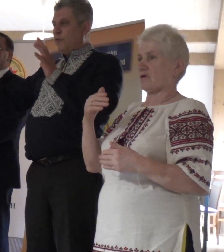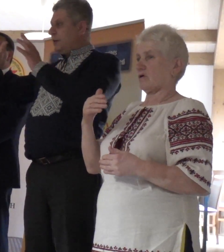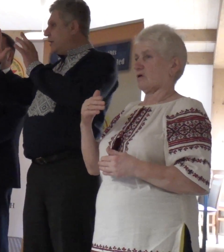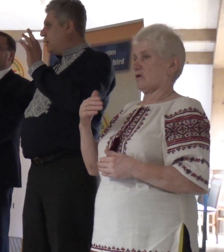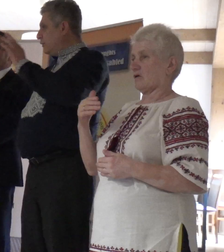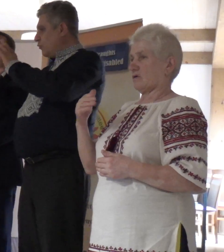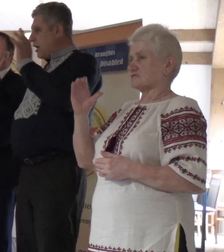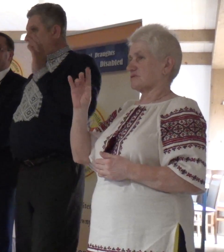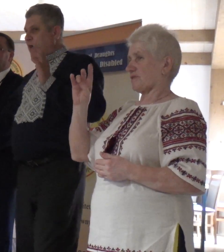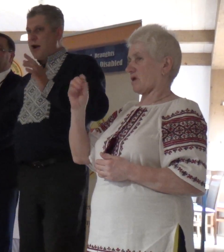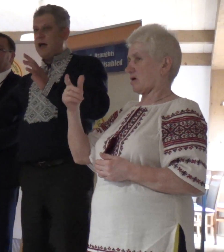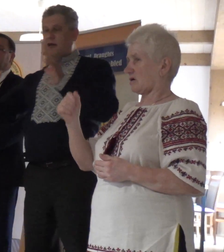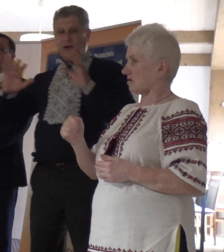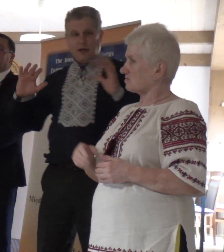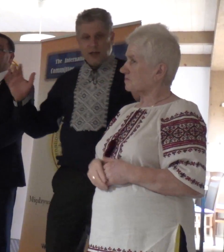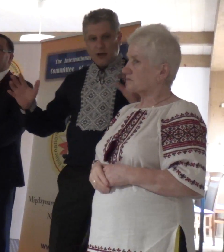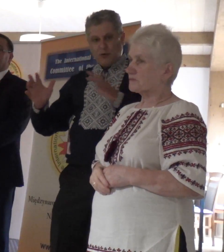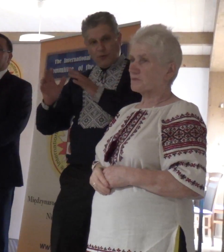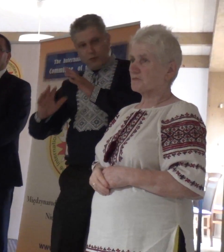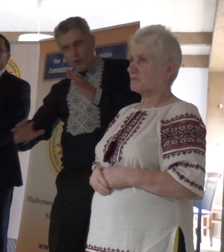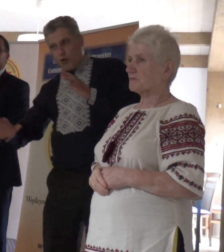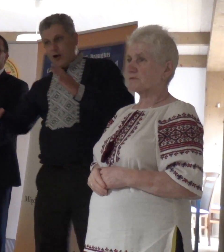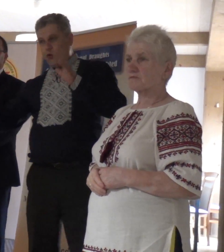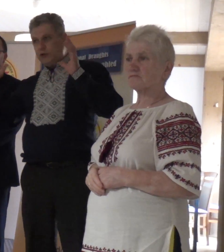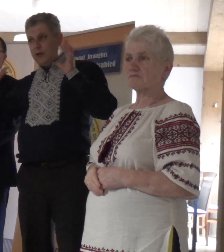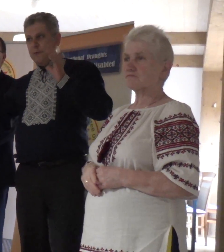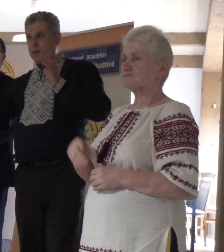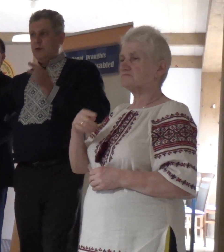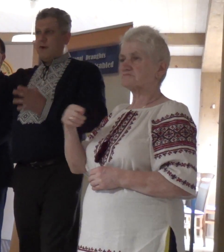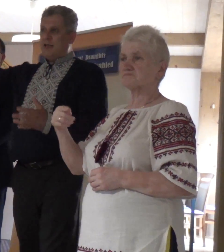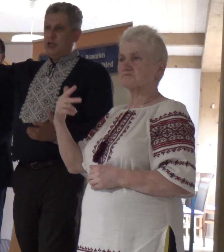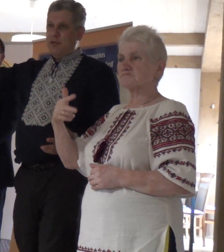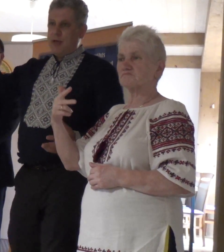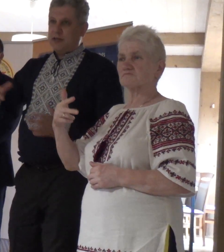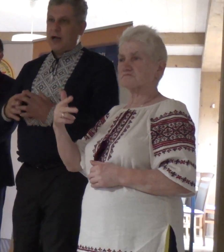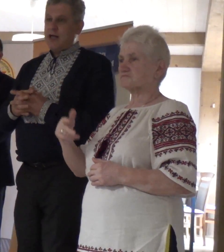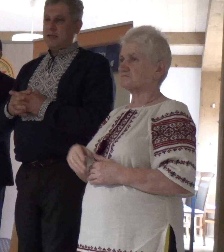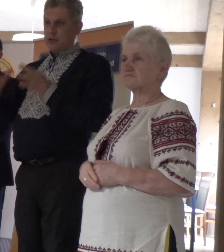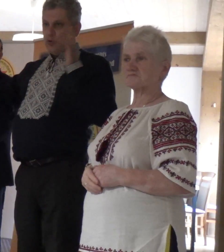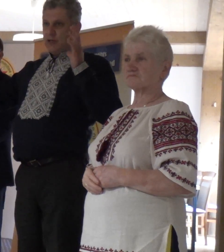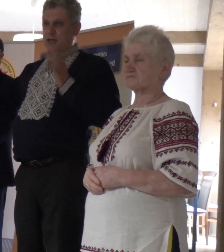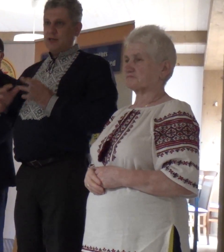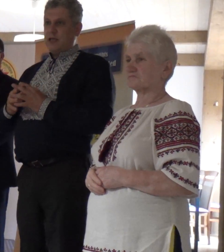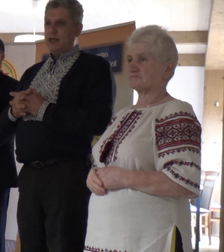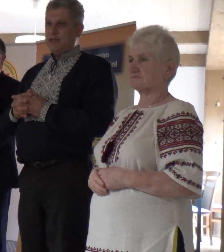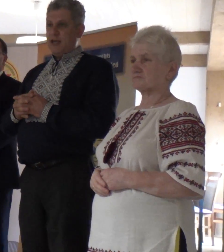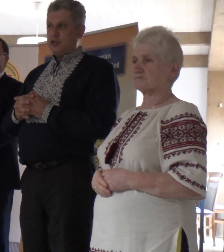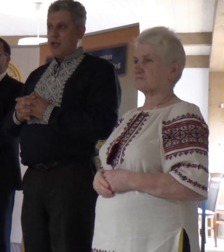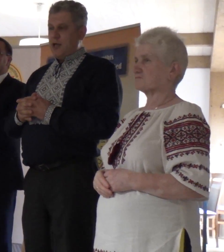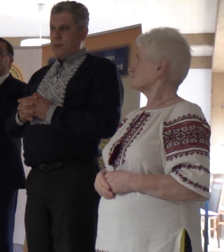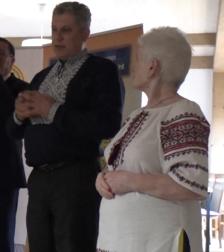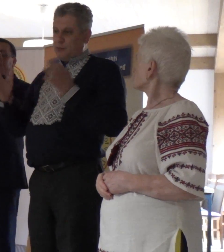w tych jarach, w gorach, on 2-3 metra, zanosy takie